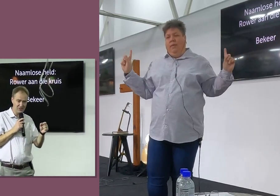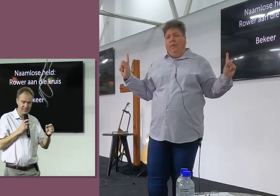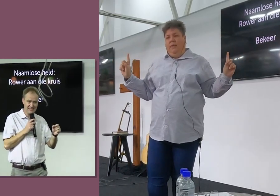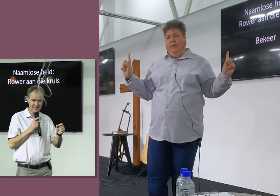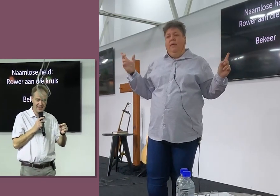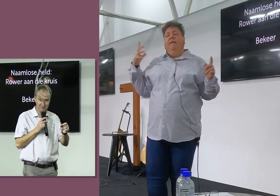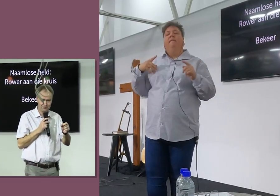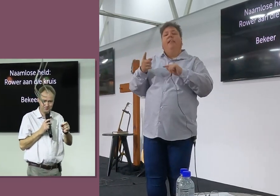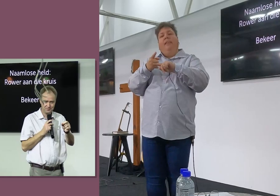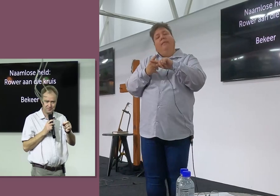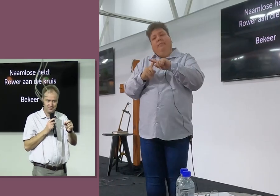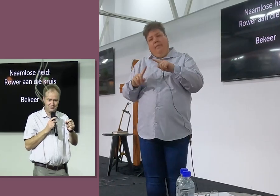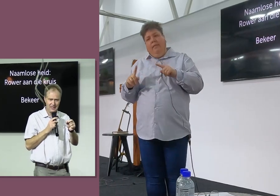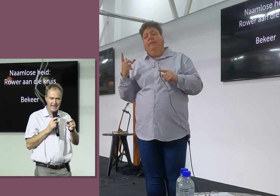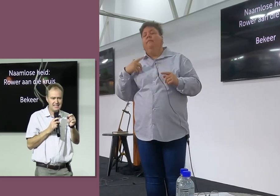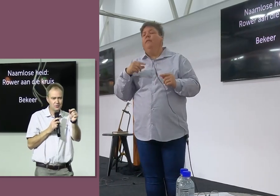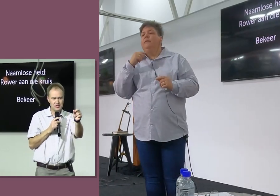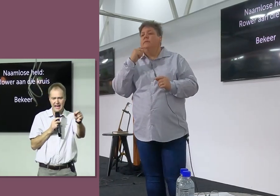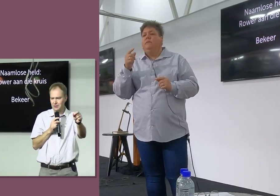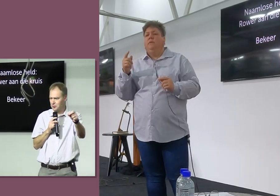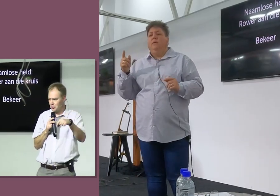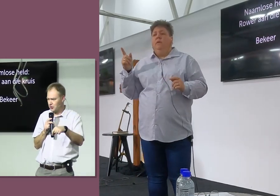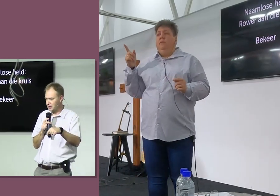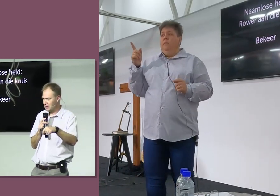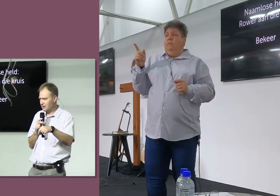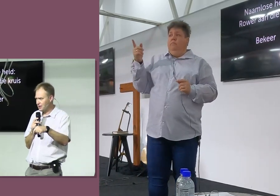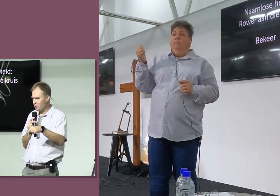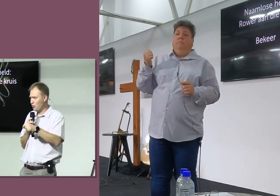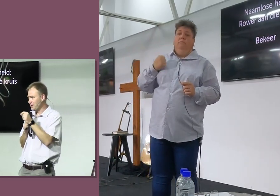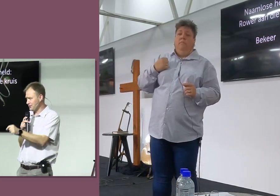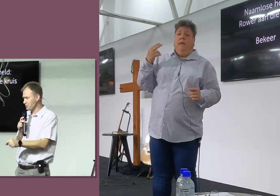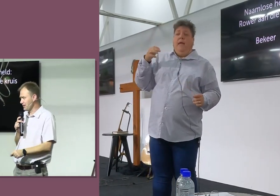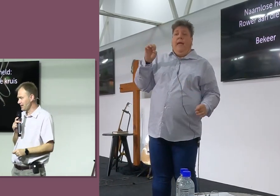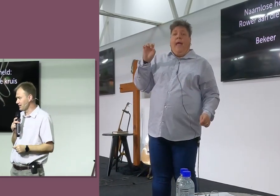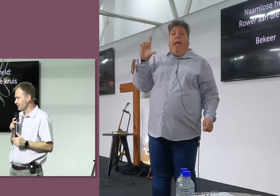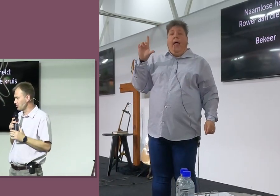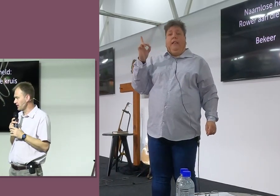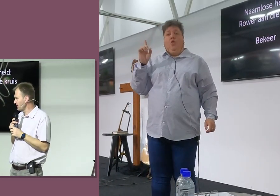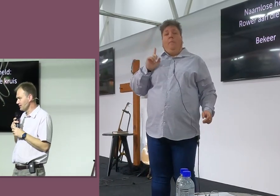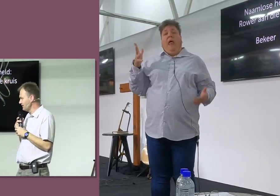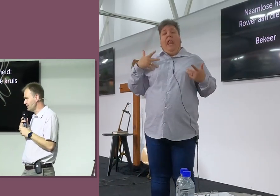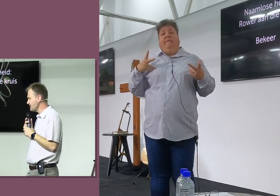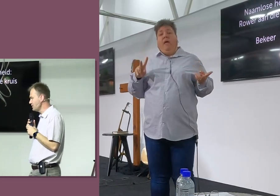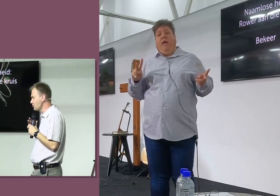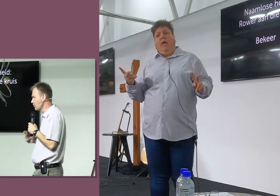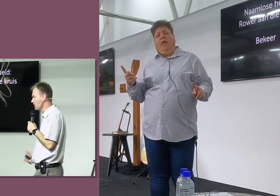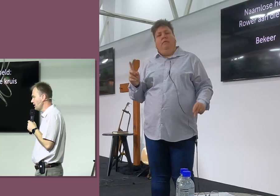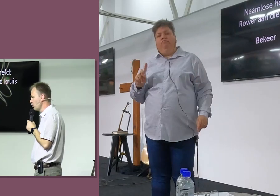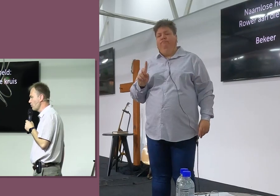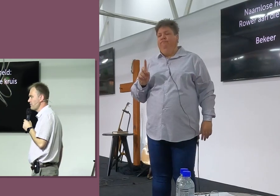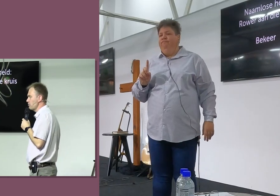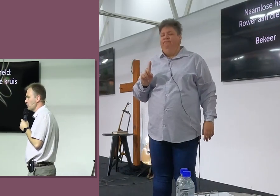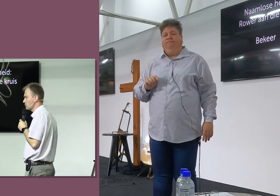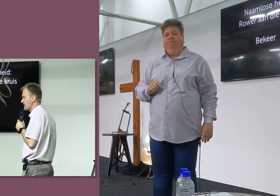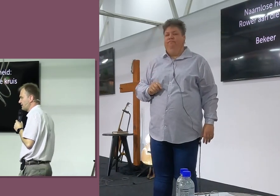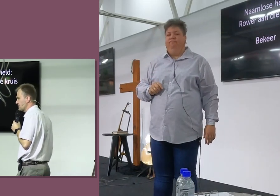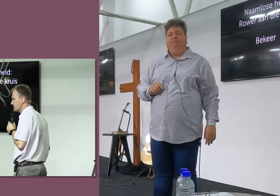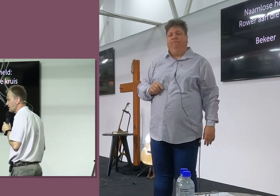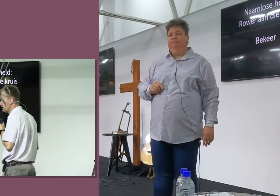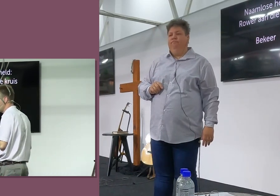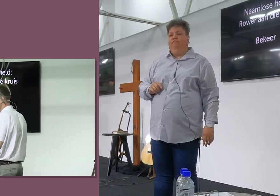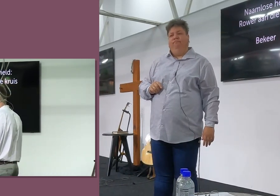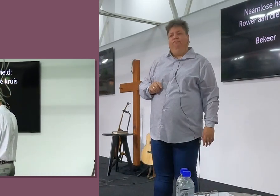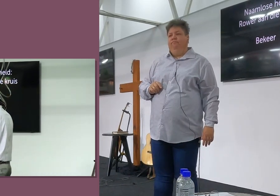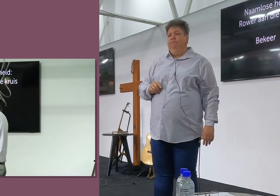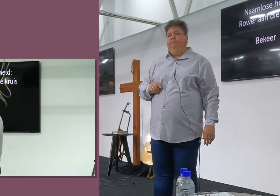Misschien kan ek dalk nie dit sê, Hy is nie ons held vir oogend, Omdat hy tot bekering gekom het, Dis nie hoekom hy vir oogend ons held